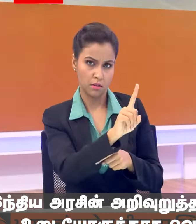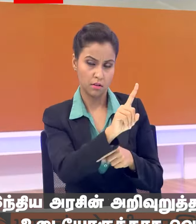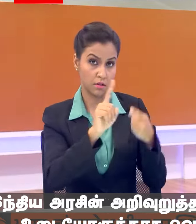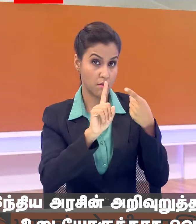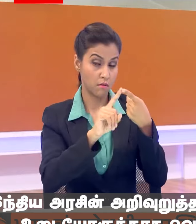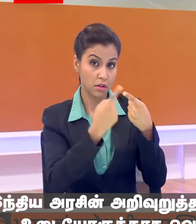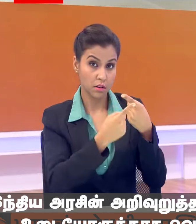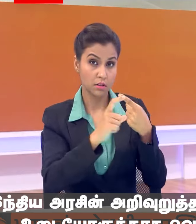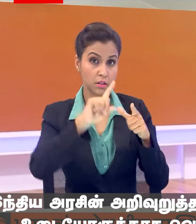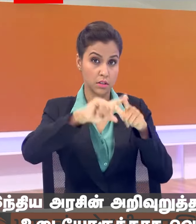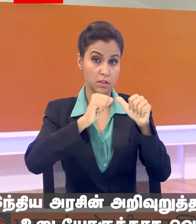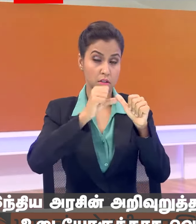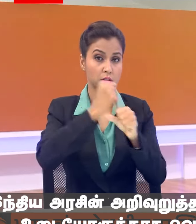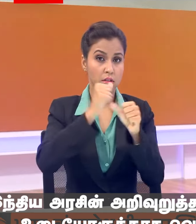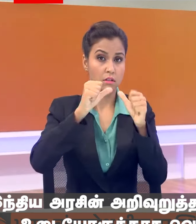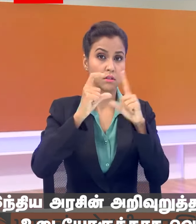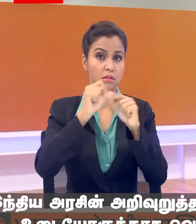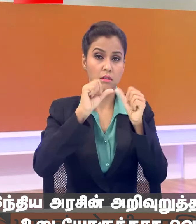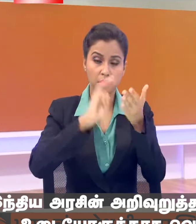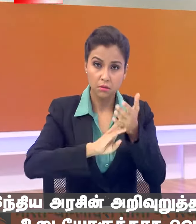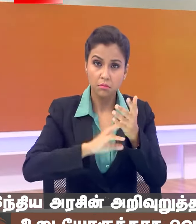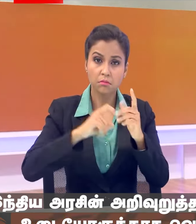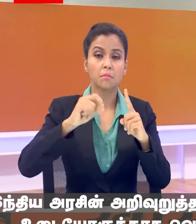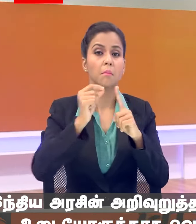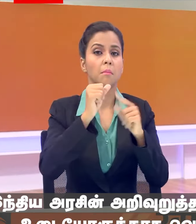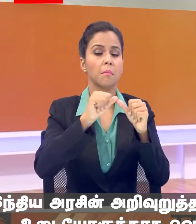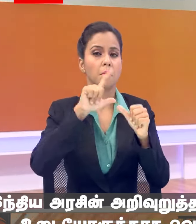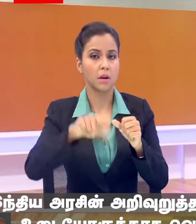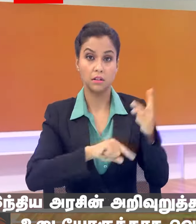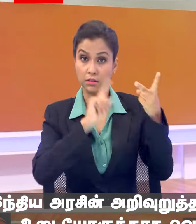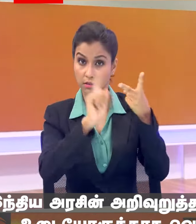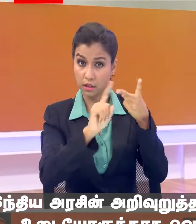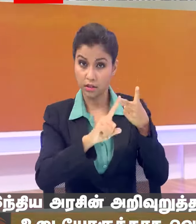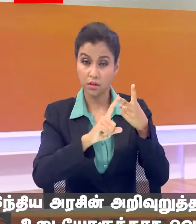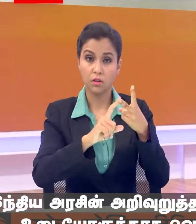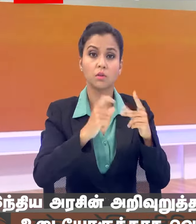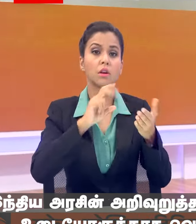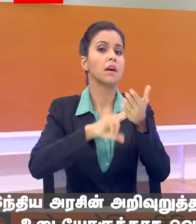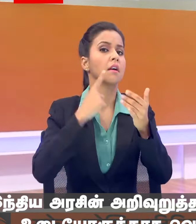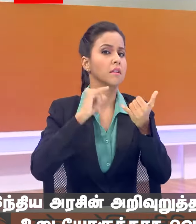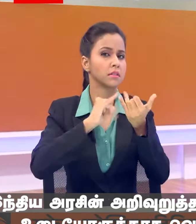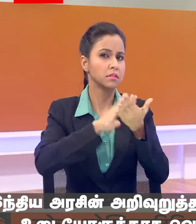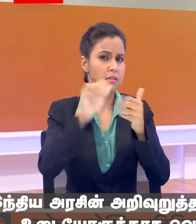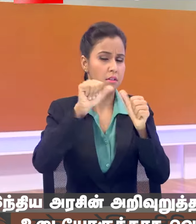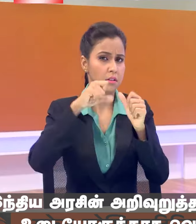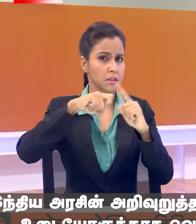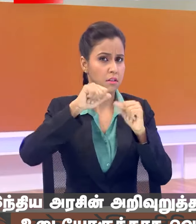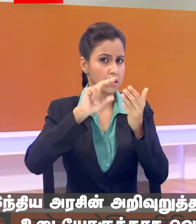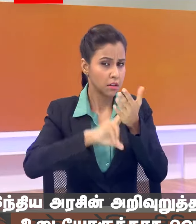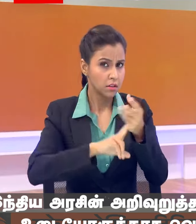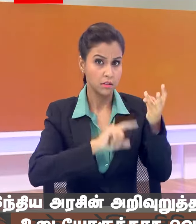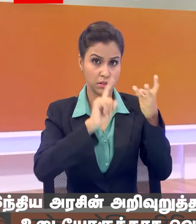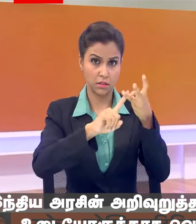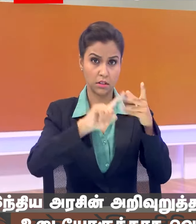समीती में पाल, 2. Dr. Nishikan Dubey, 3. Shri Tejasvi